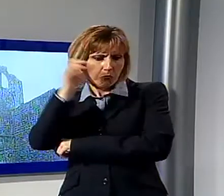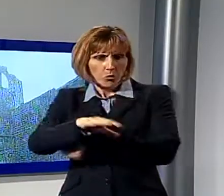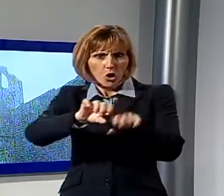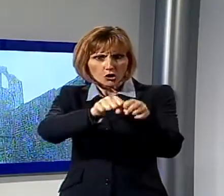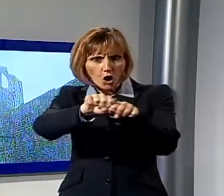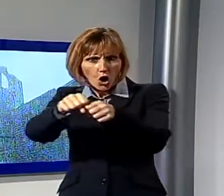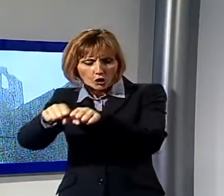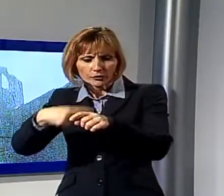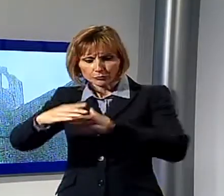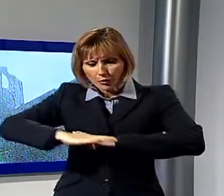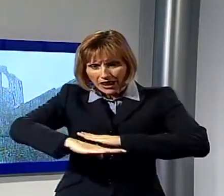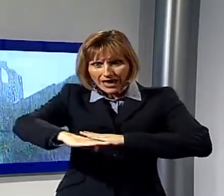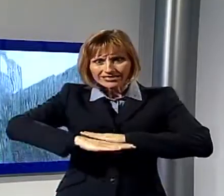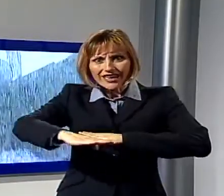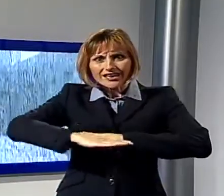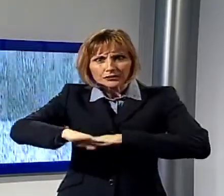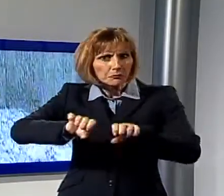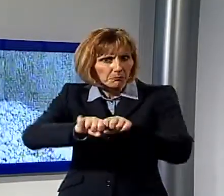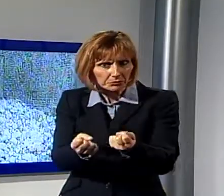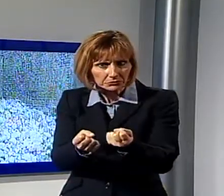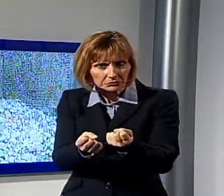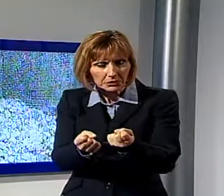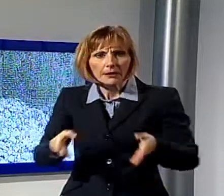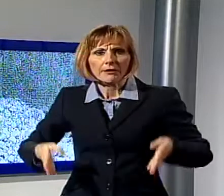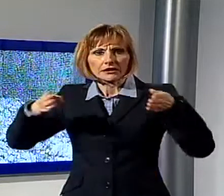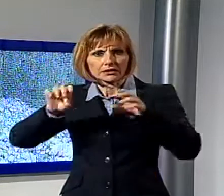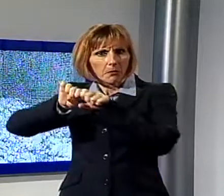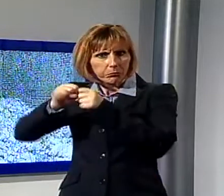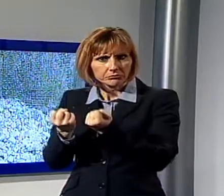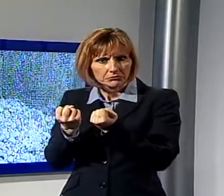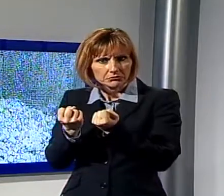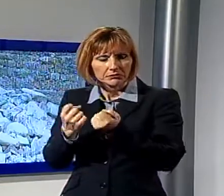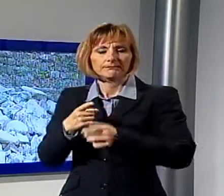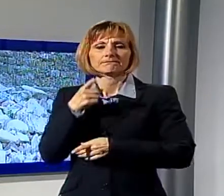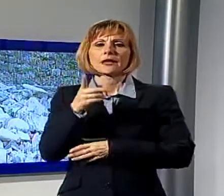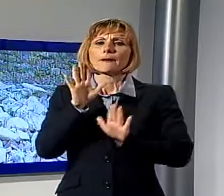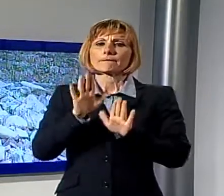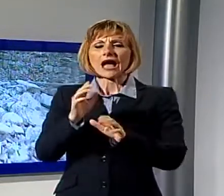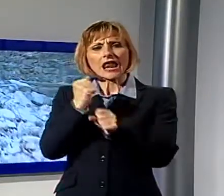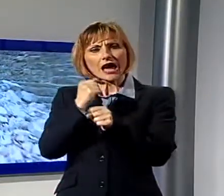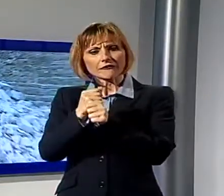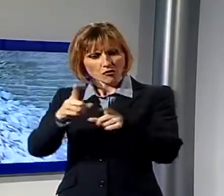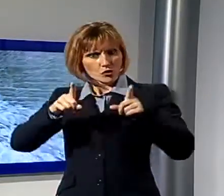frantumando anche le decorazioni in laterizio del pavimento e delle pareti. E questo nonostante il fatto che i lavori vengano supervisionati dalla